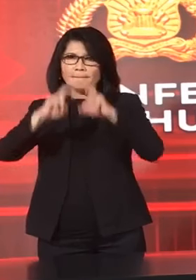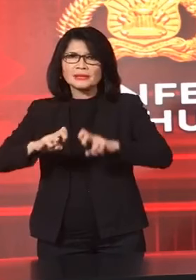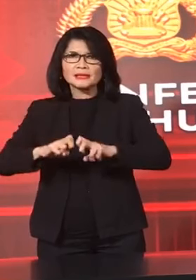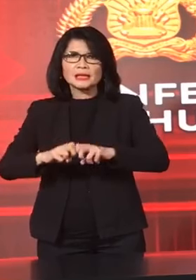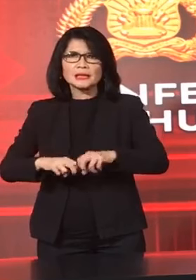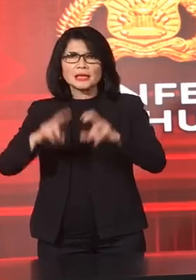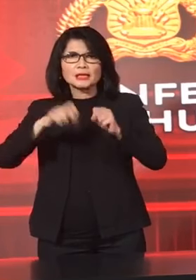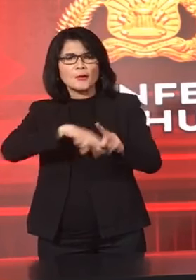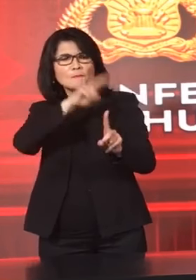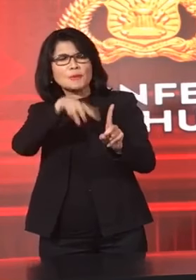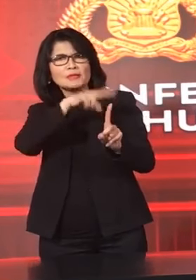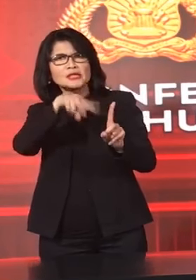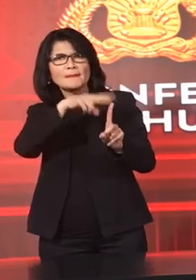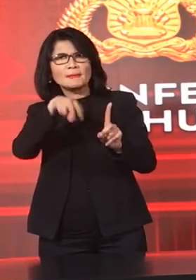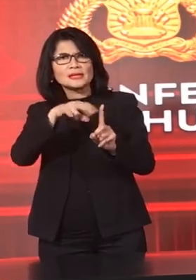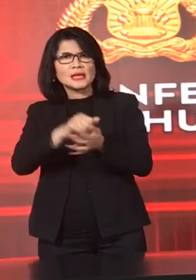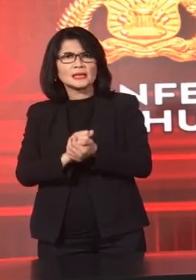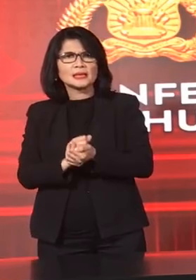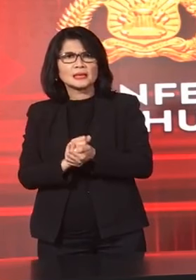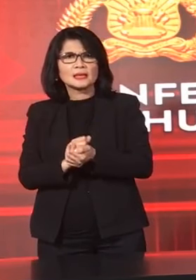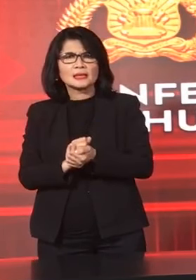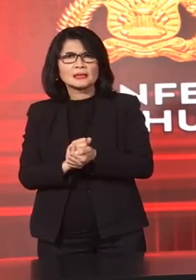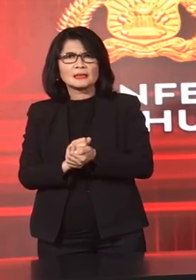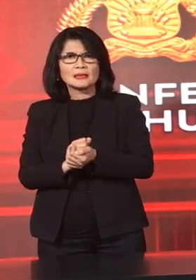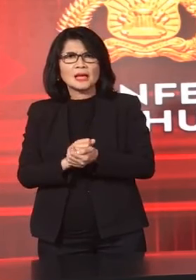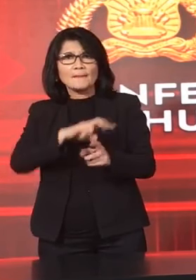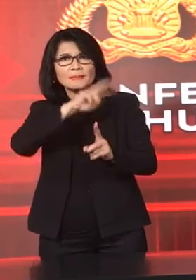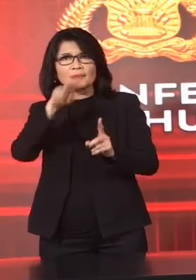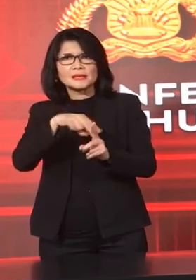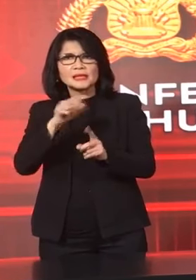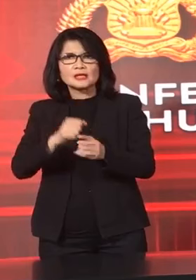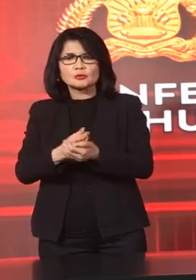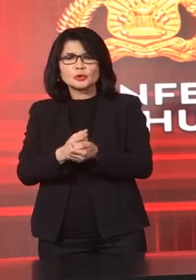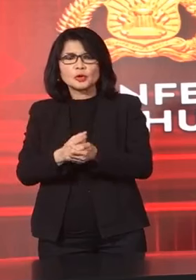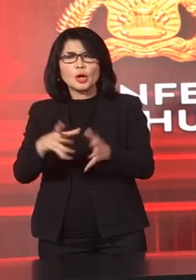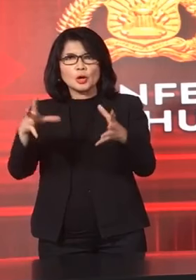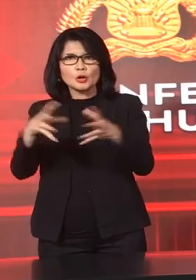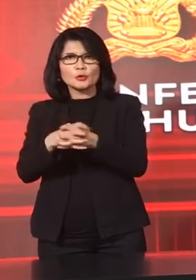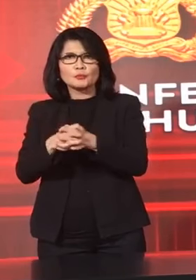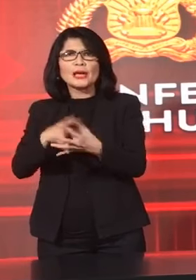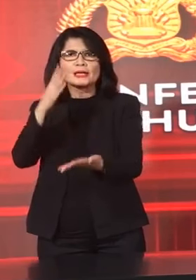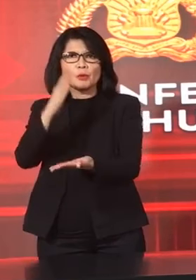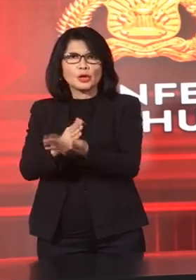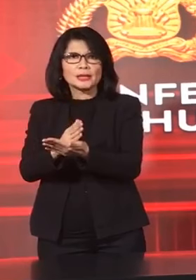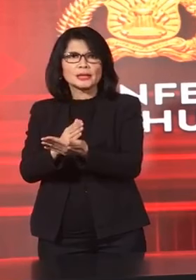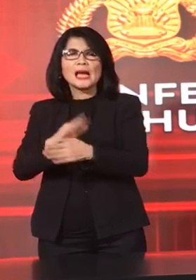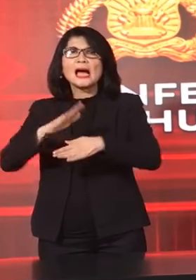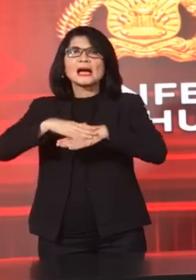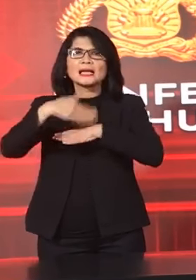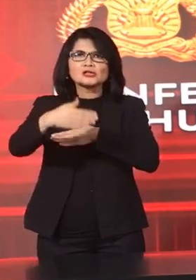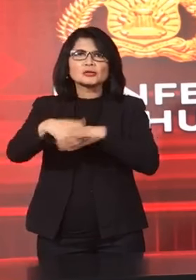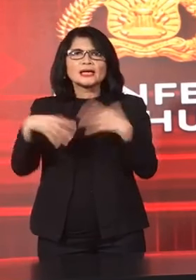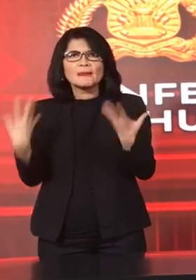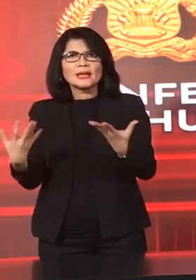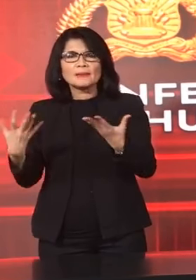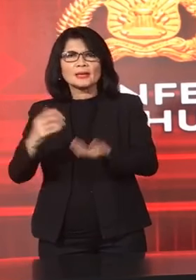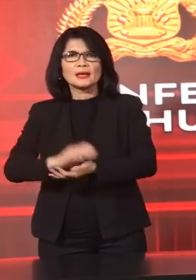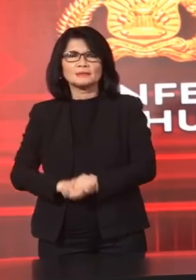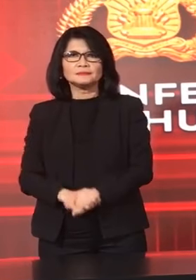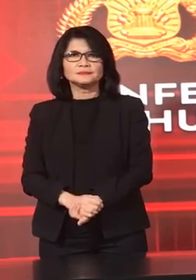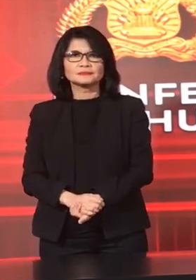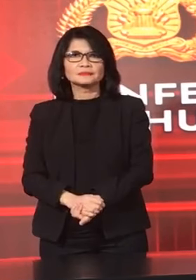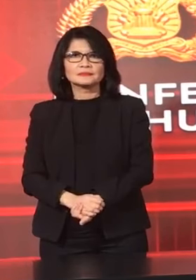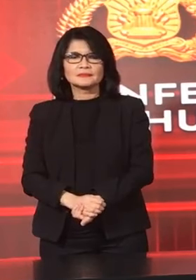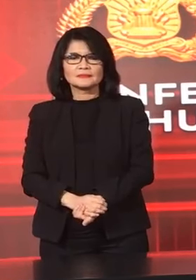melakukan Pemeriksaan-pemeriksaan Terhadap Pihak-pihak Yang Diblokir itu Dan bagaimana Pak Seberapa untuk Selanjutannya ada Tindak-tindak Ya